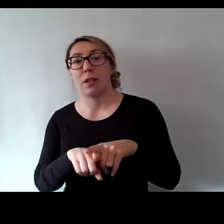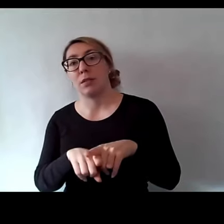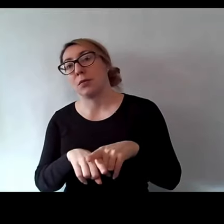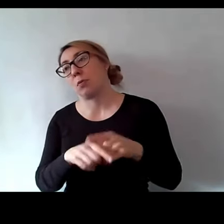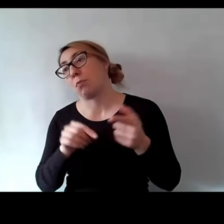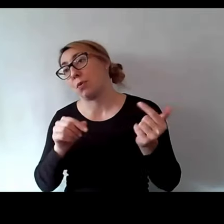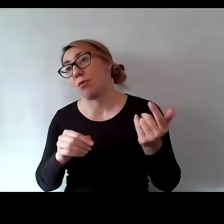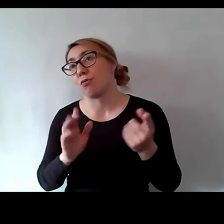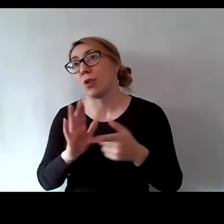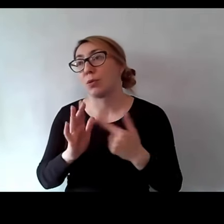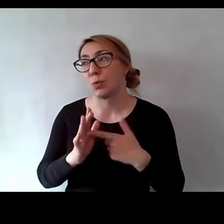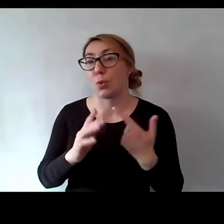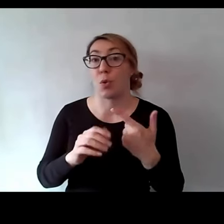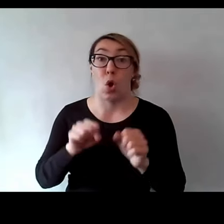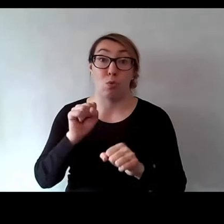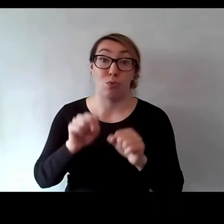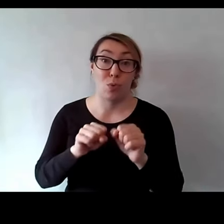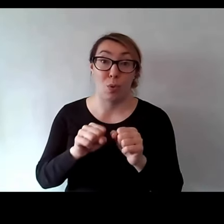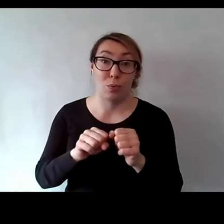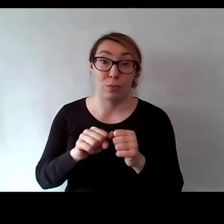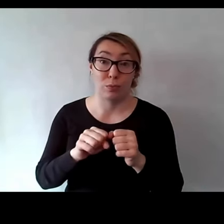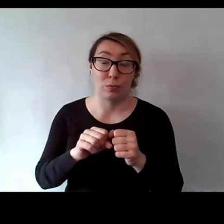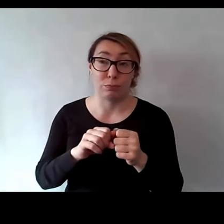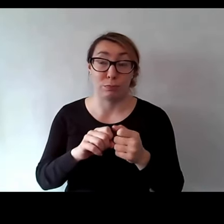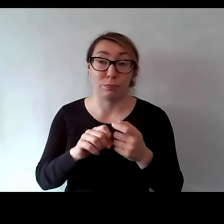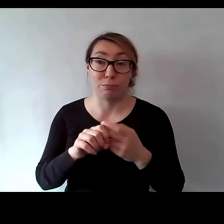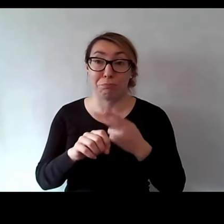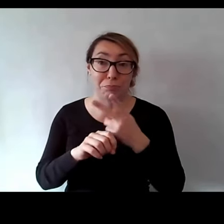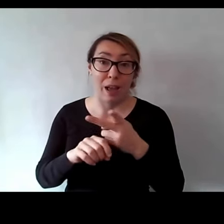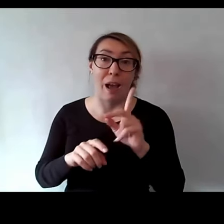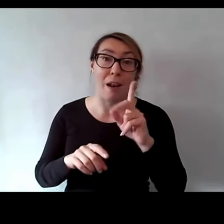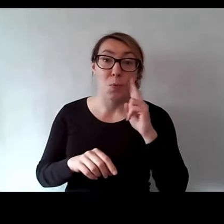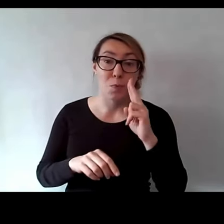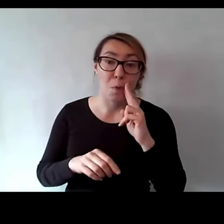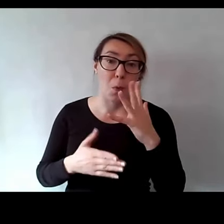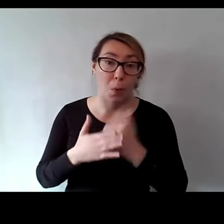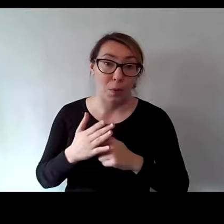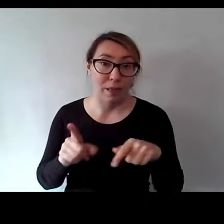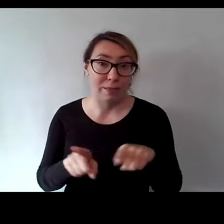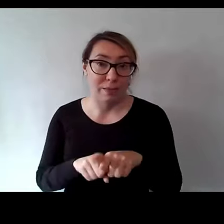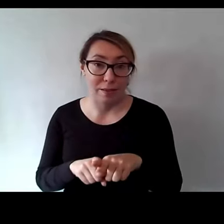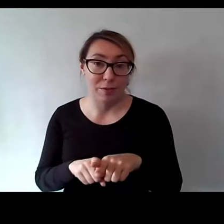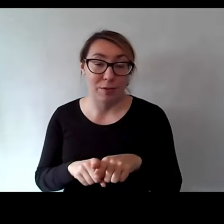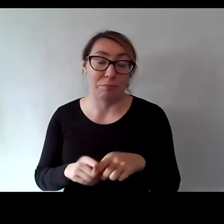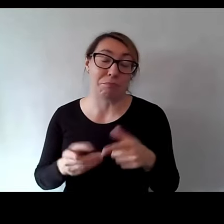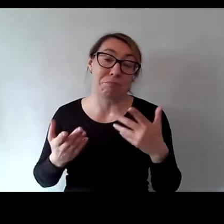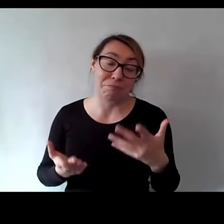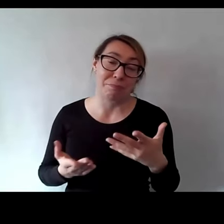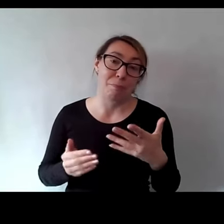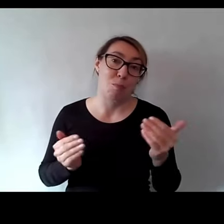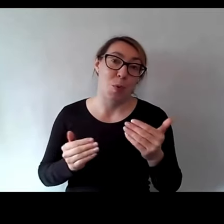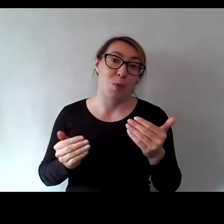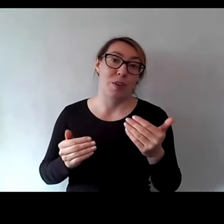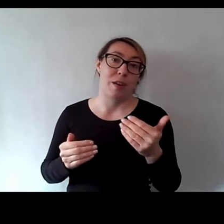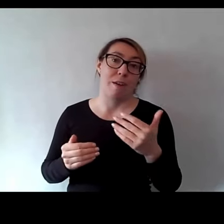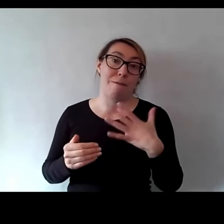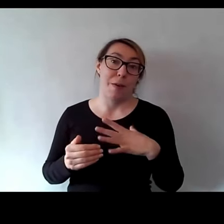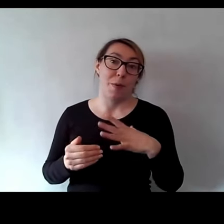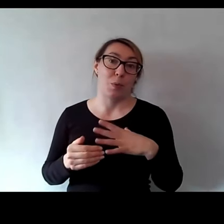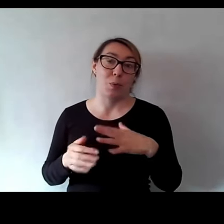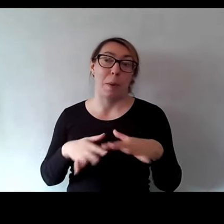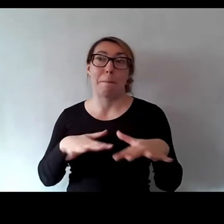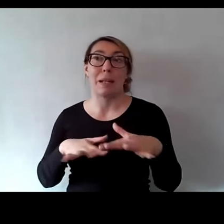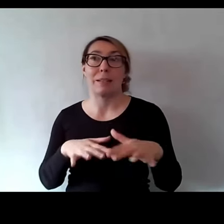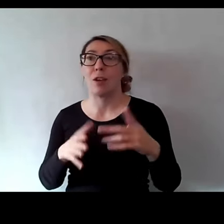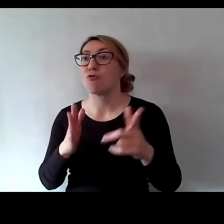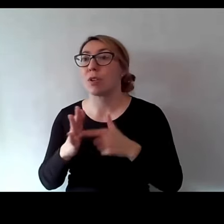odwiedzany, niemniej na pewno osoby głuche też korzystają, tak, z takich miejsc, więc takie miejsca, które może